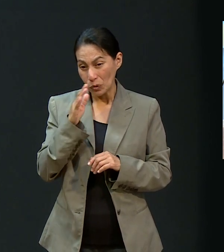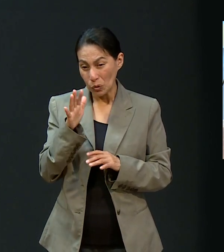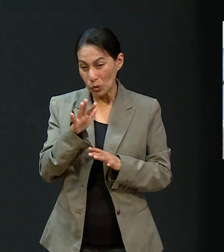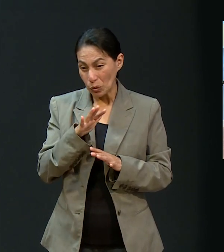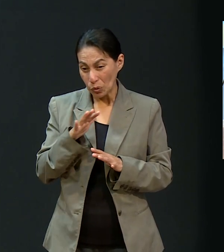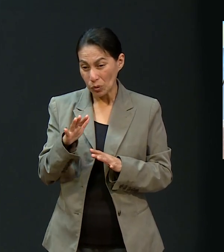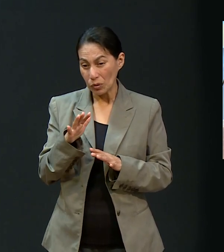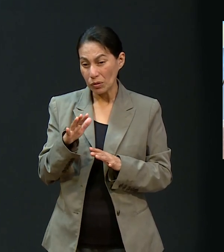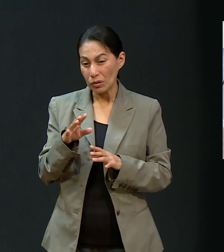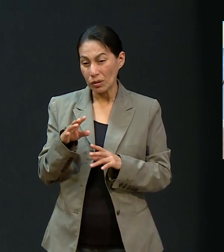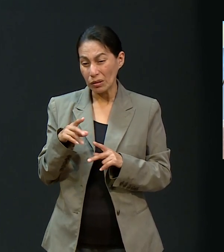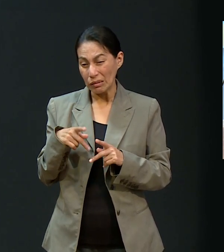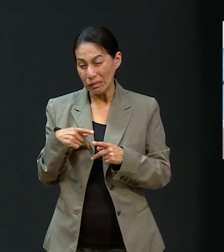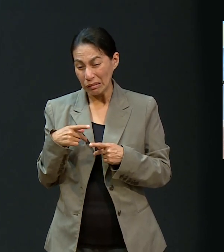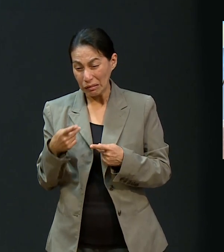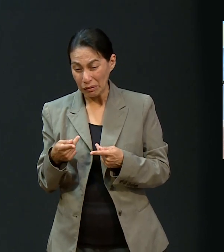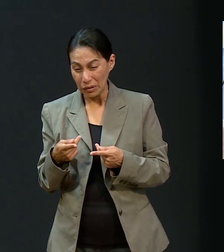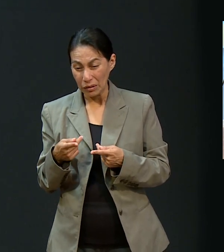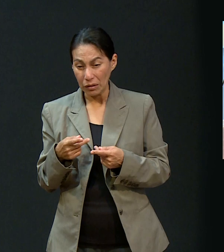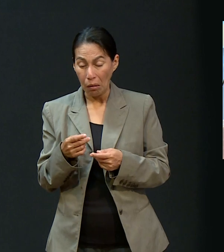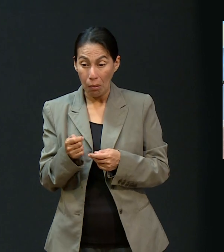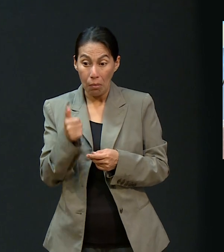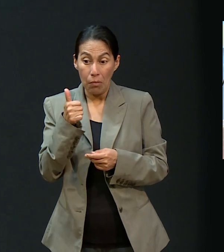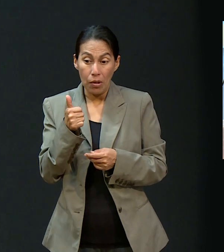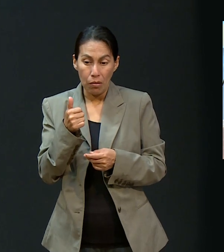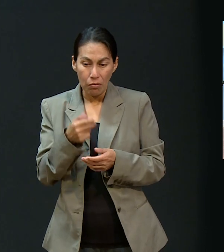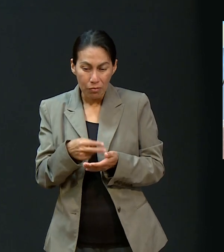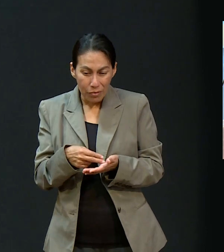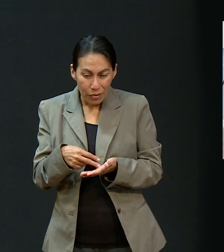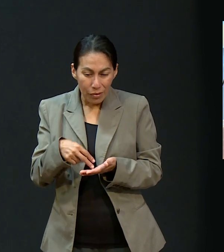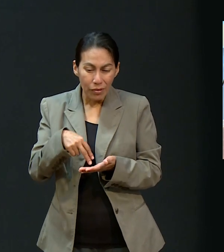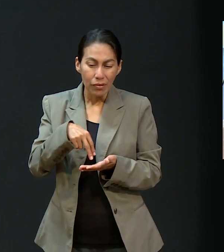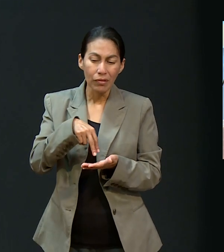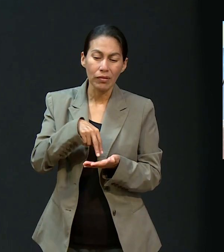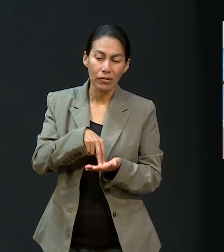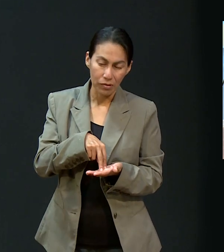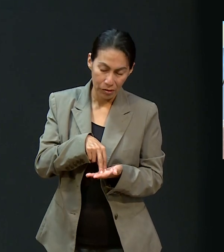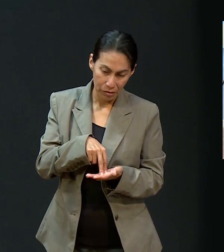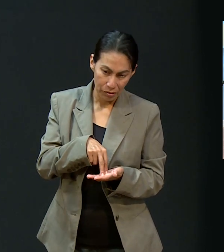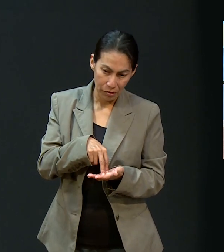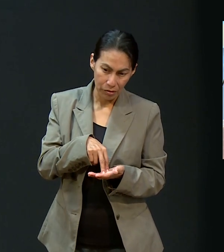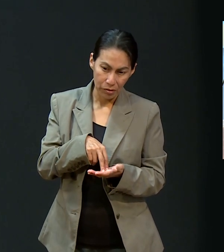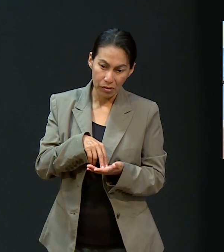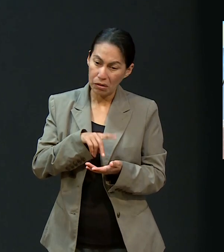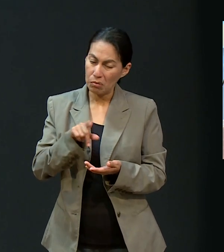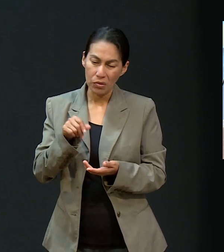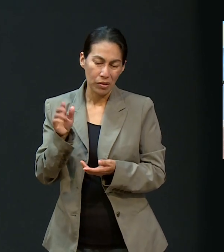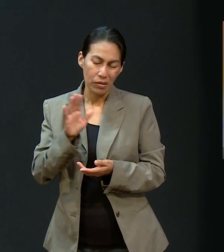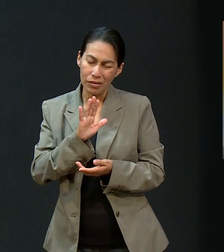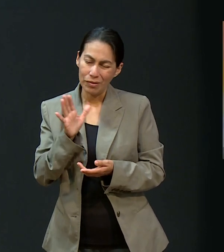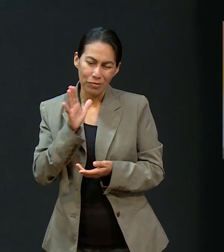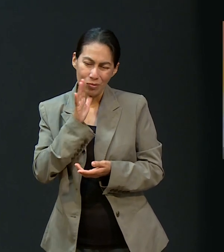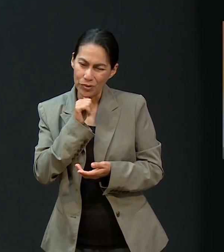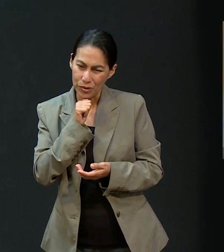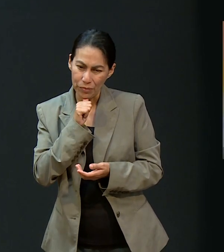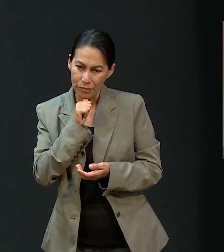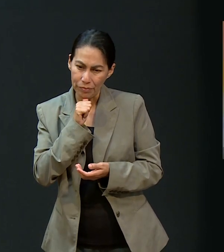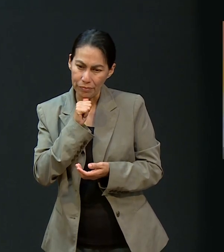le fueron deteriorando las funciones. Primero se podía levantar, ya luego ya no tanto. El salir,